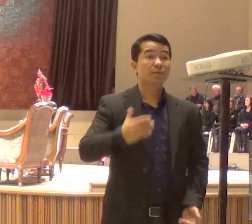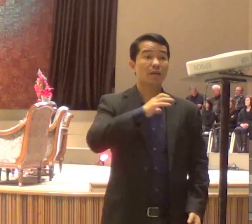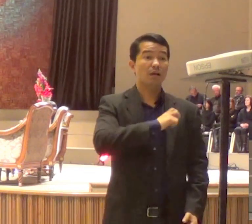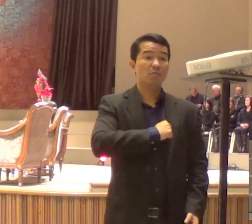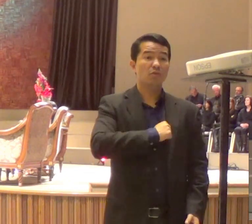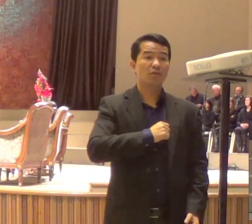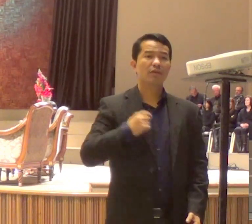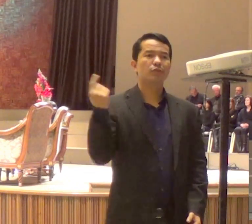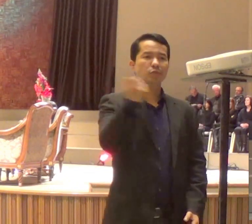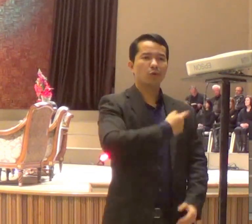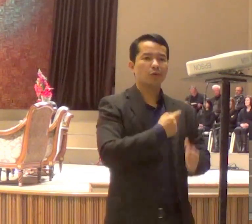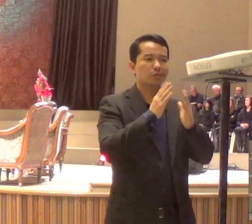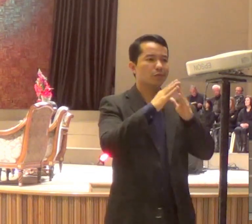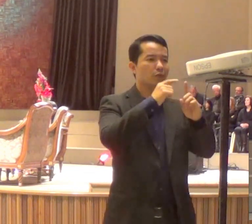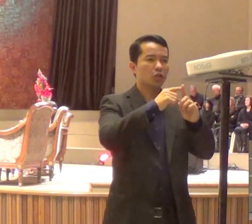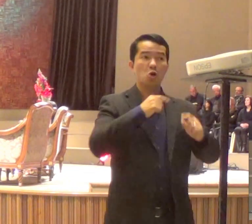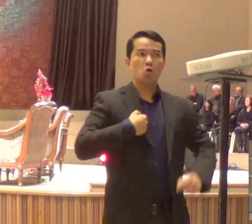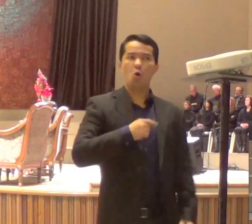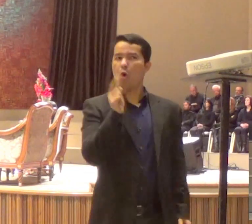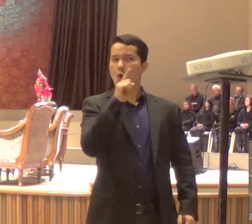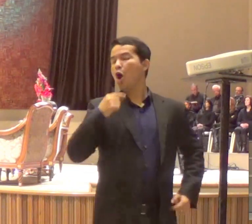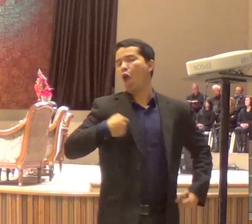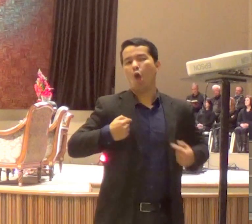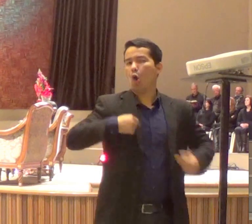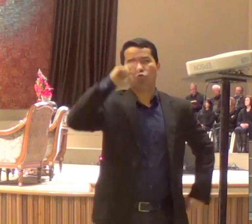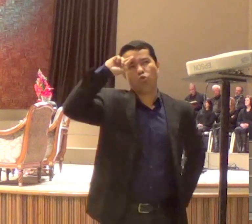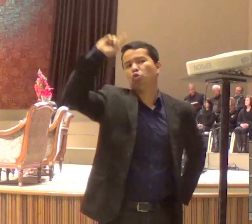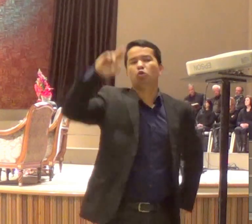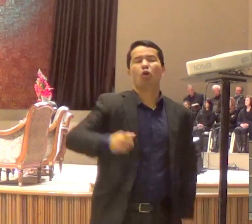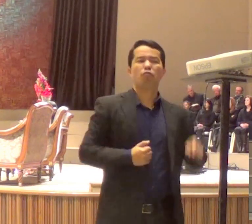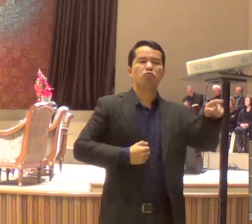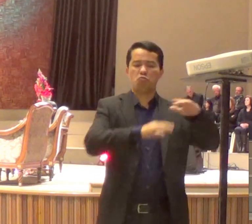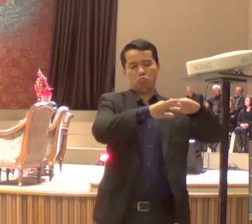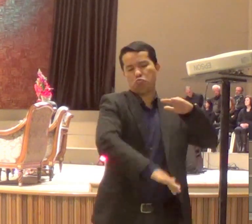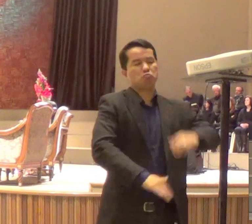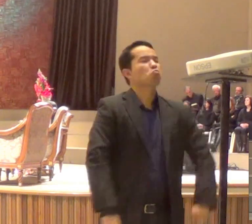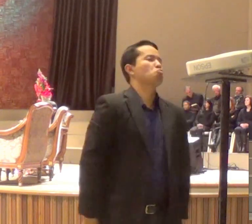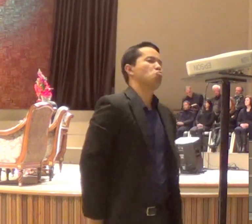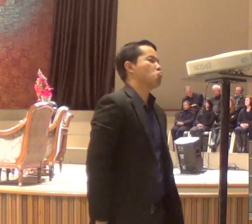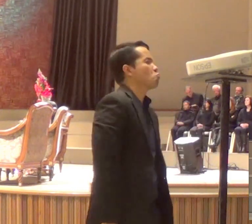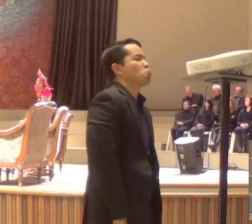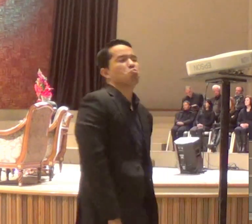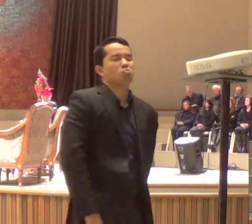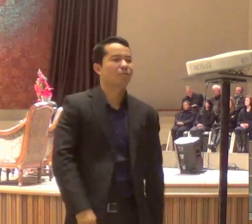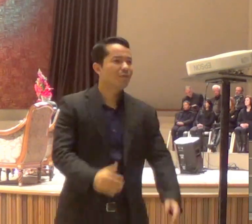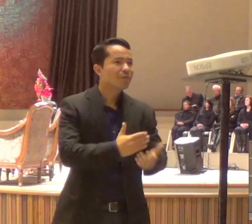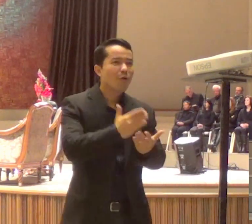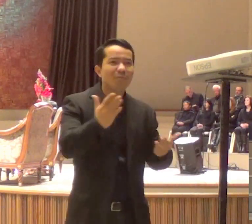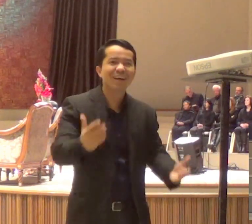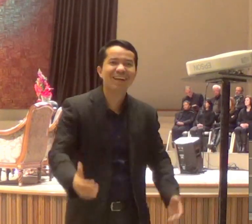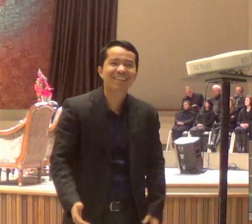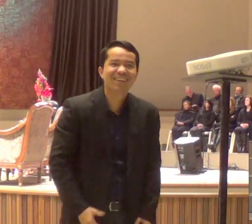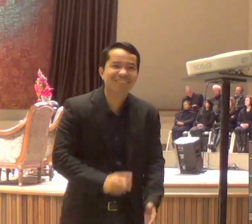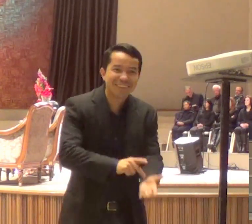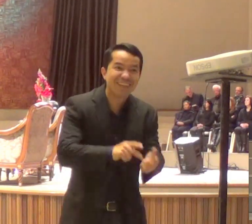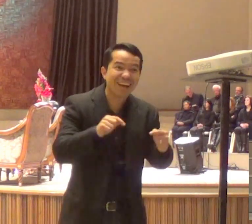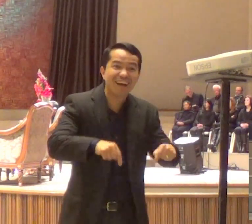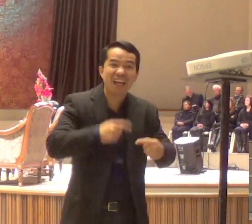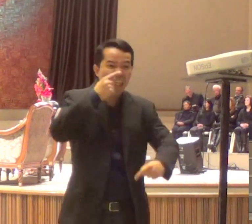igreja acontece de tudo, tá? E aí então, as vezes tem banda de música, não é banda assim, em